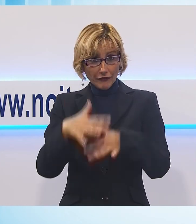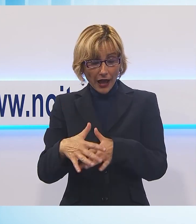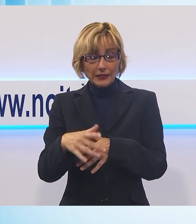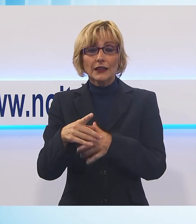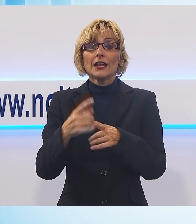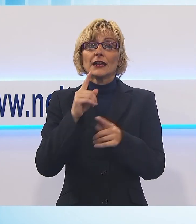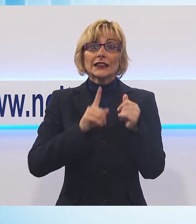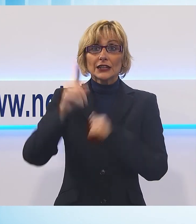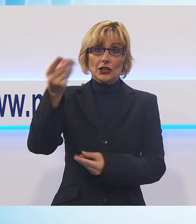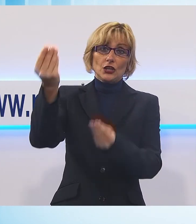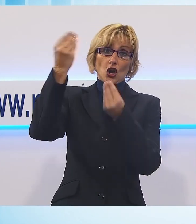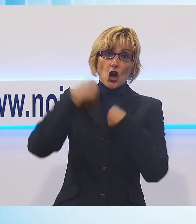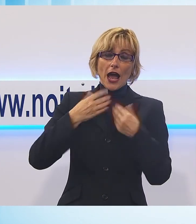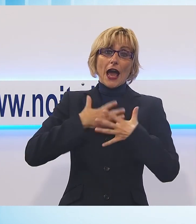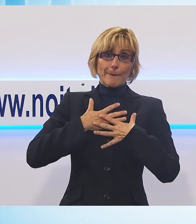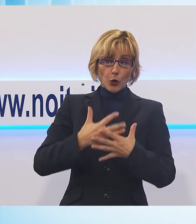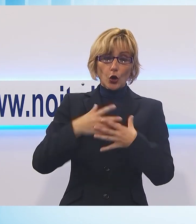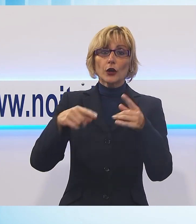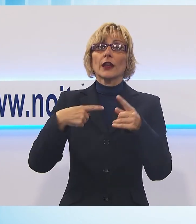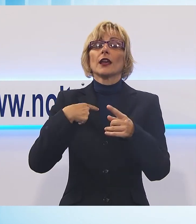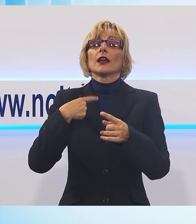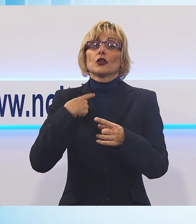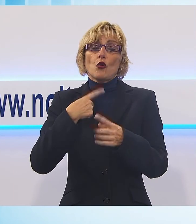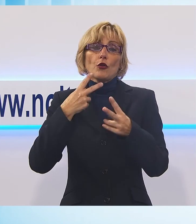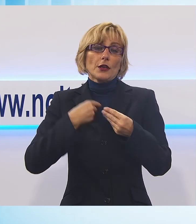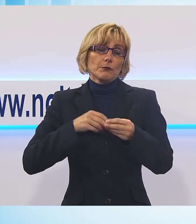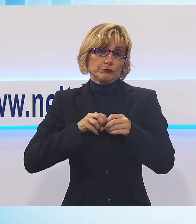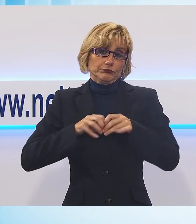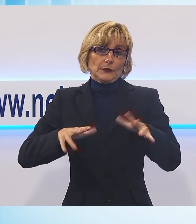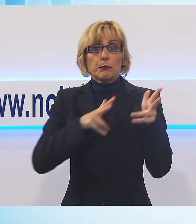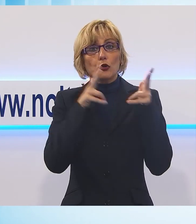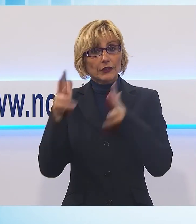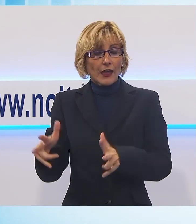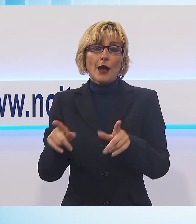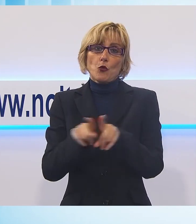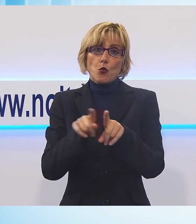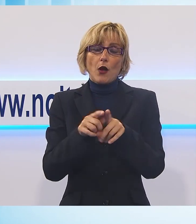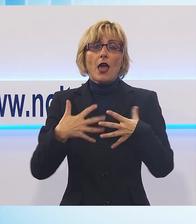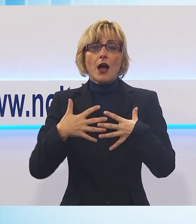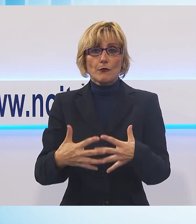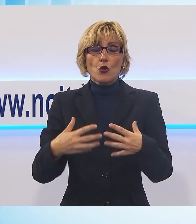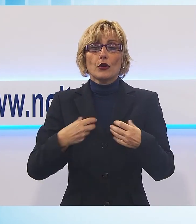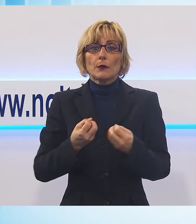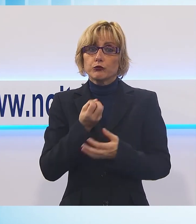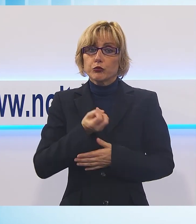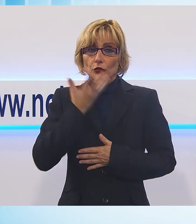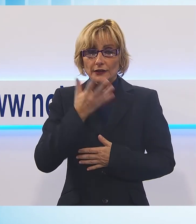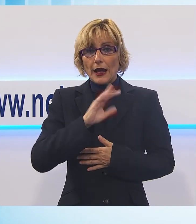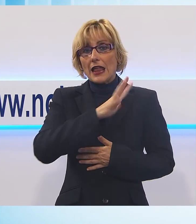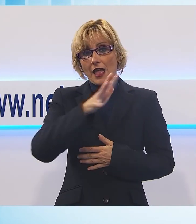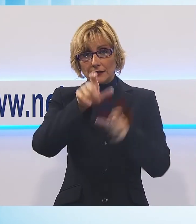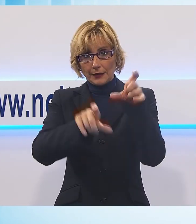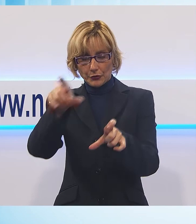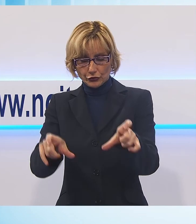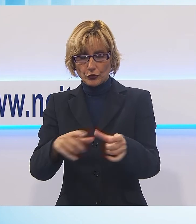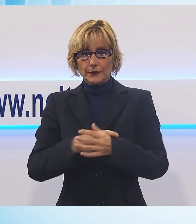benedizione perché non la teniamo per noi ma benediciamo gli altri portatori di benedizione, di bontà, dell'amore di Dio verso gli altri e per